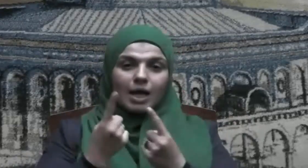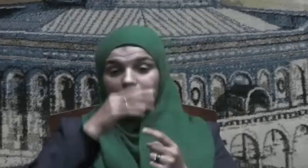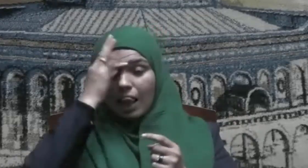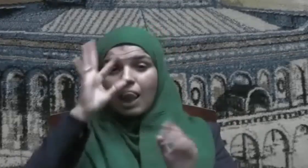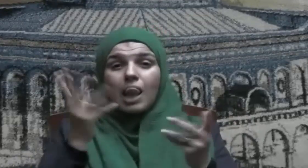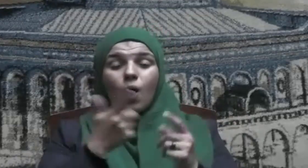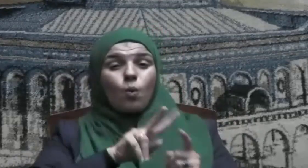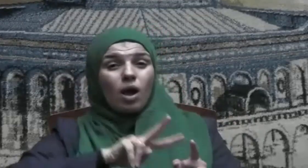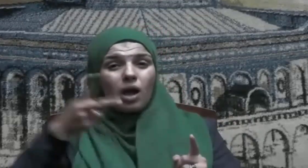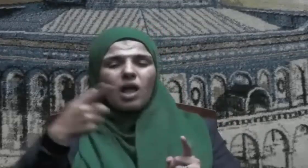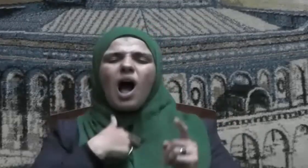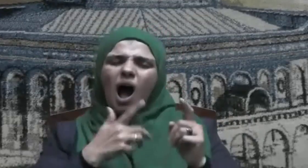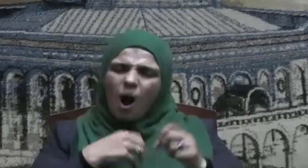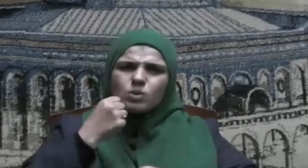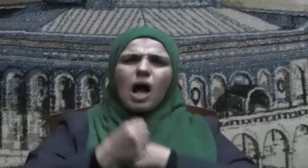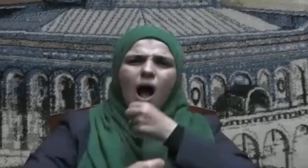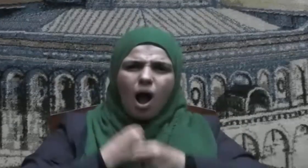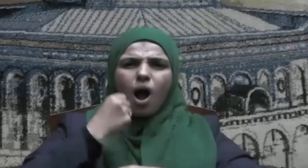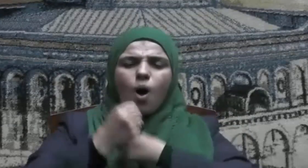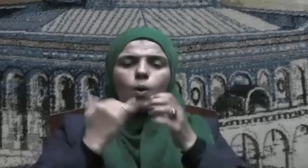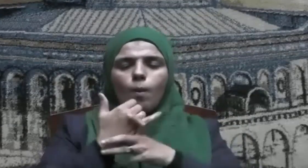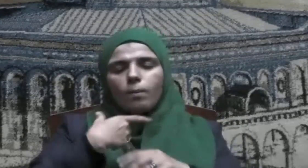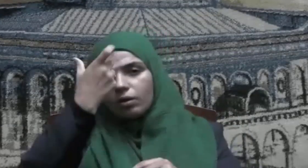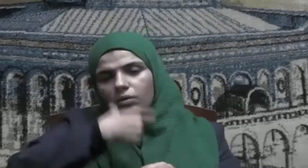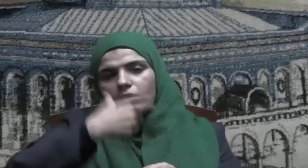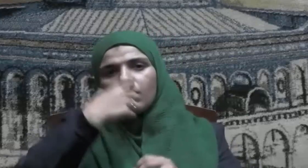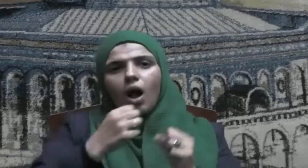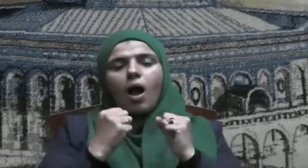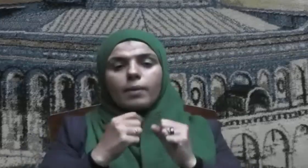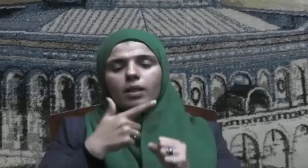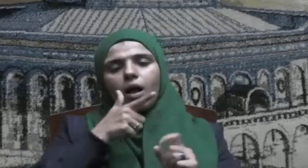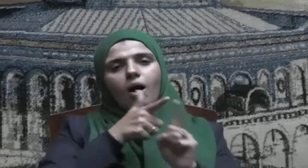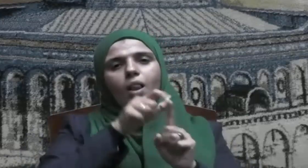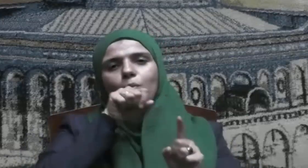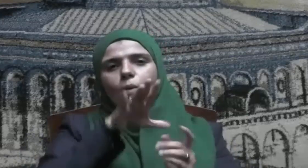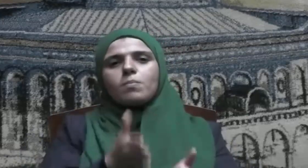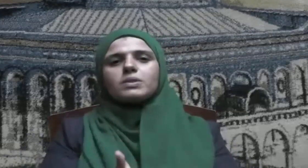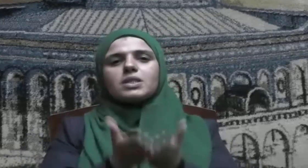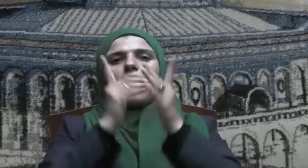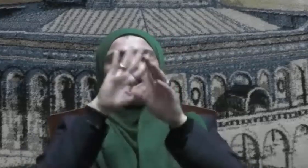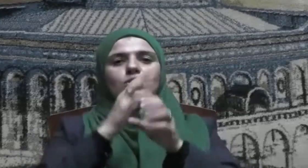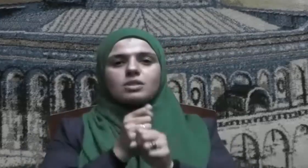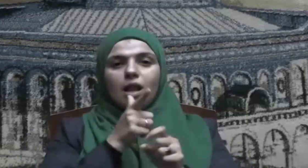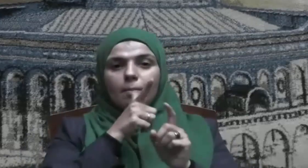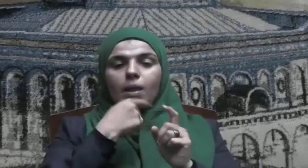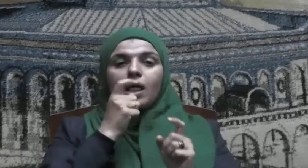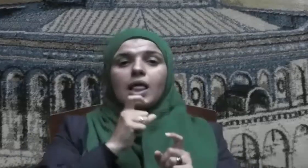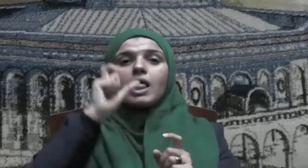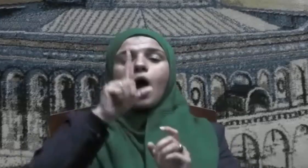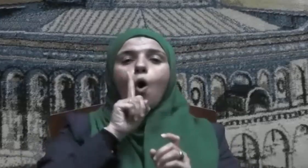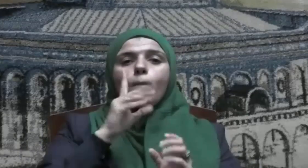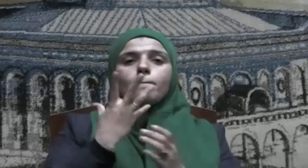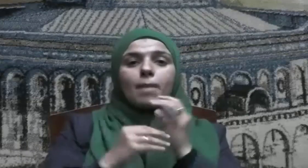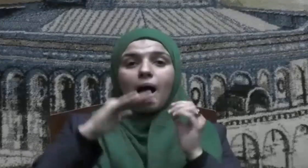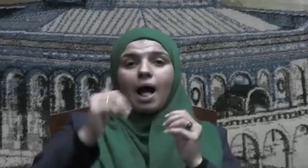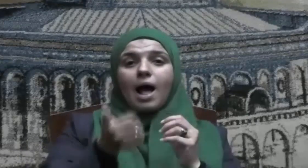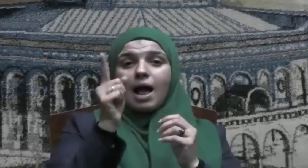اجتهدت عليه في المكان قال صلى الله عليه وسلم يا أم حارثة إنها